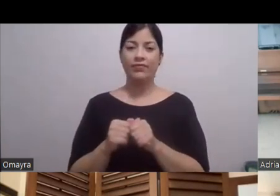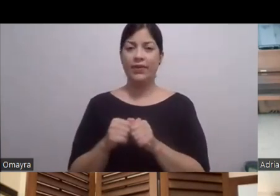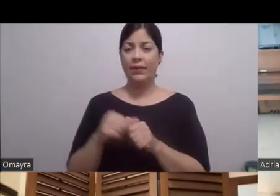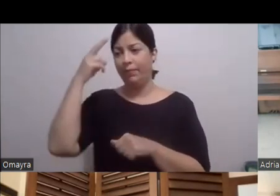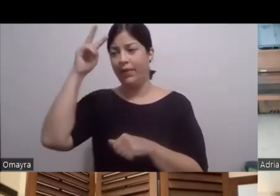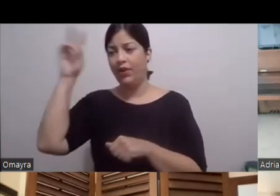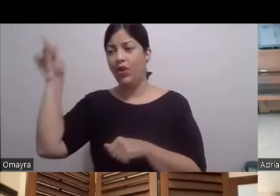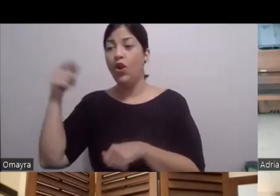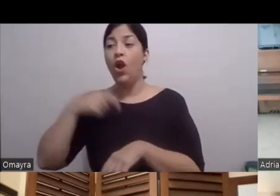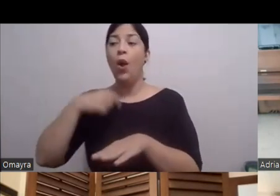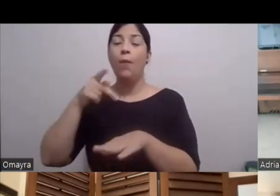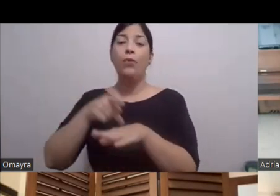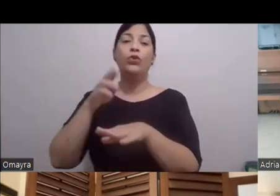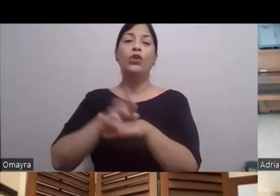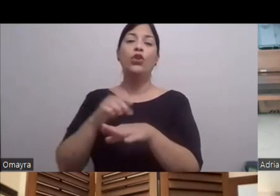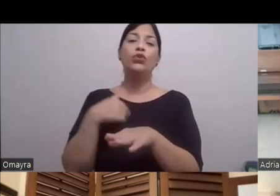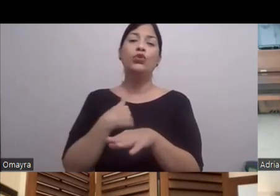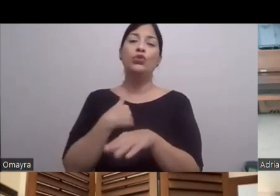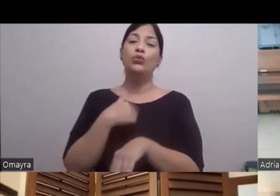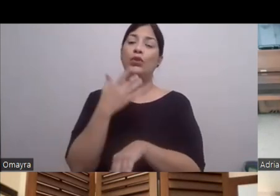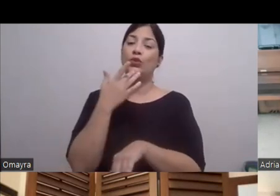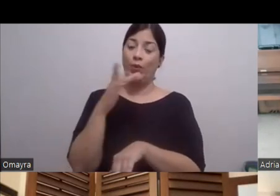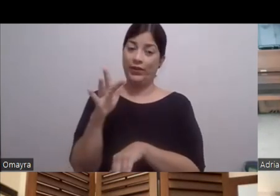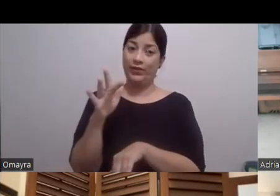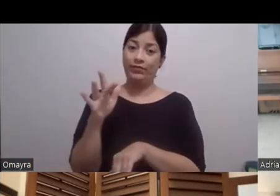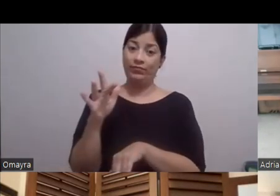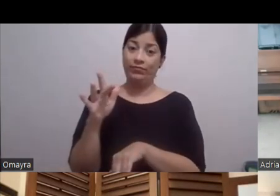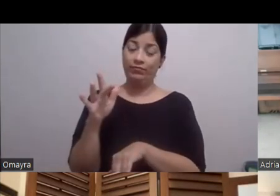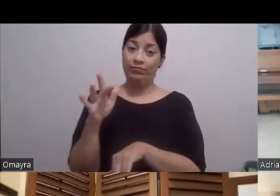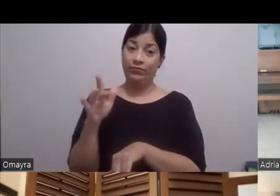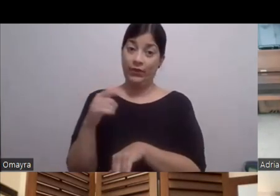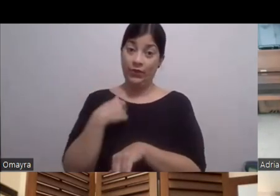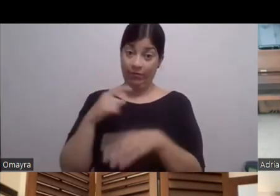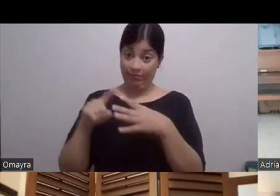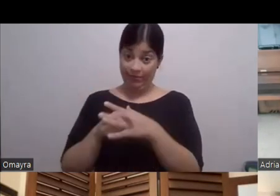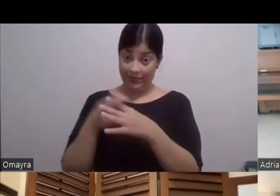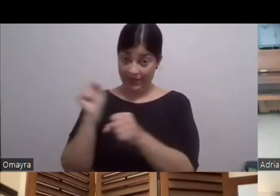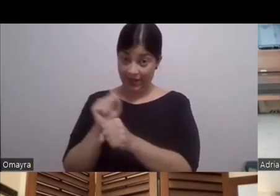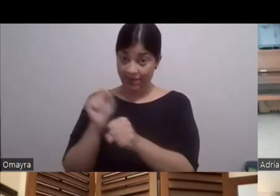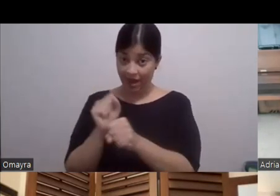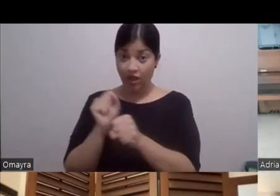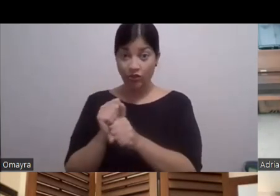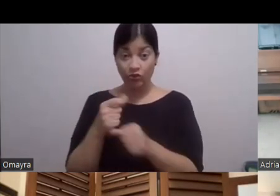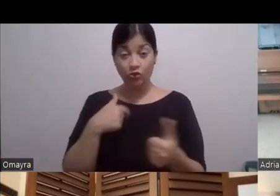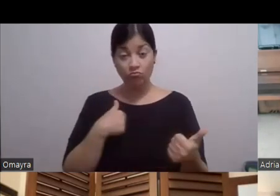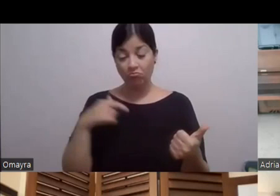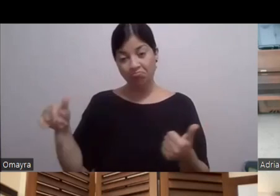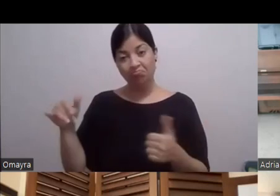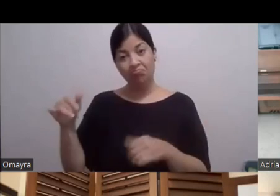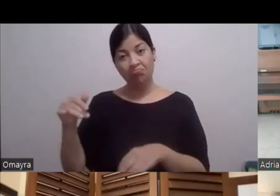Yo tuve la suerte Y la dicha De que cuando comencé a trabajar Pues sí me fueron llamando O Un trabajo Trajo otra cosa Y trajo